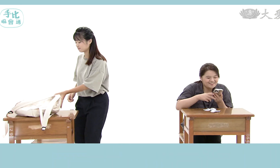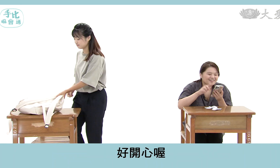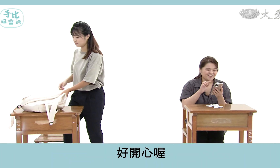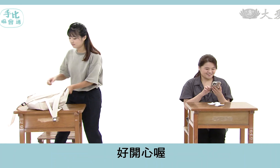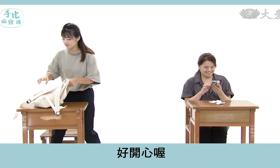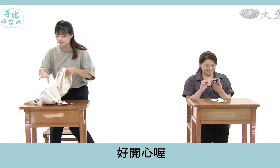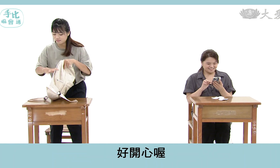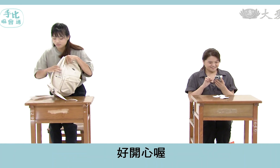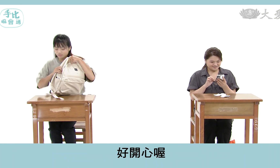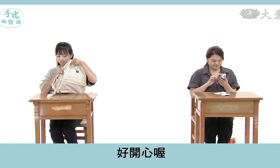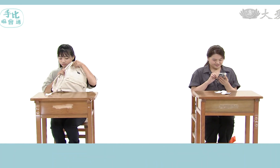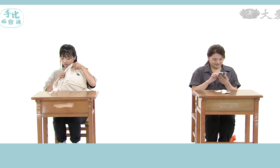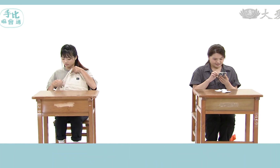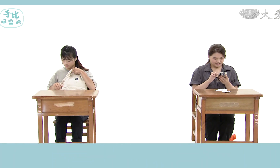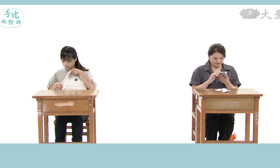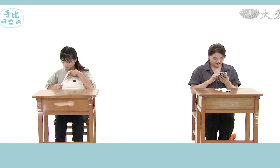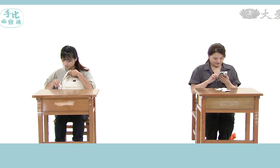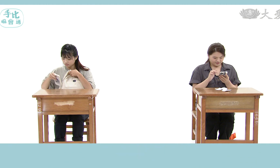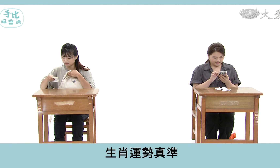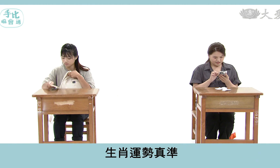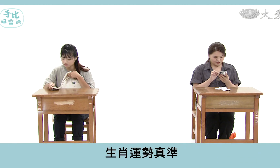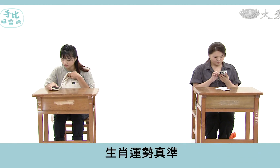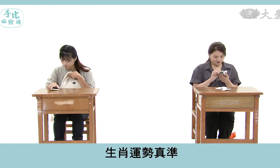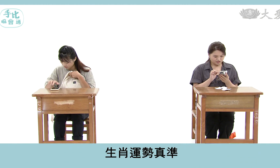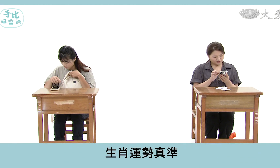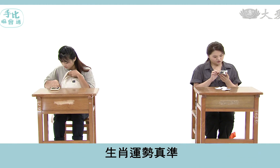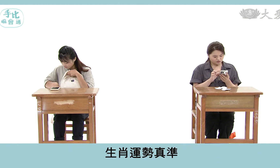好開心喔生肖運是真準